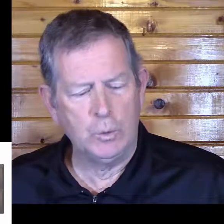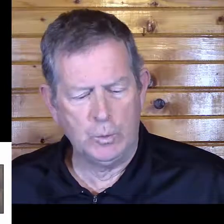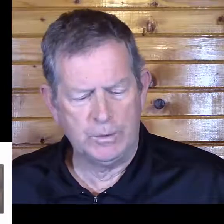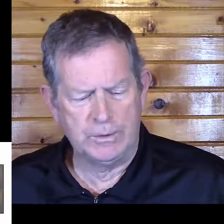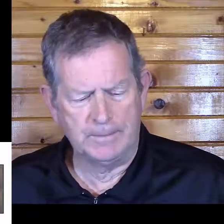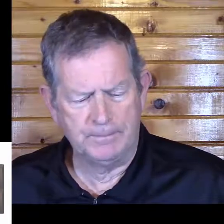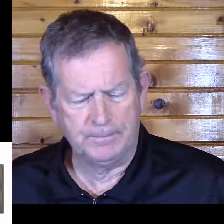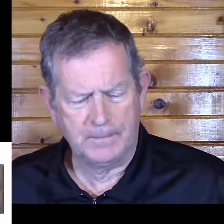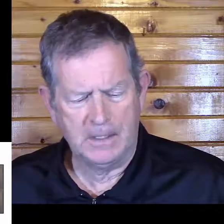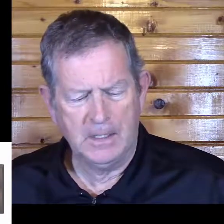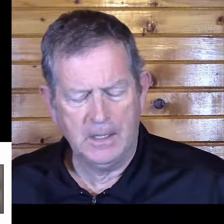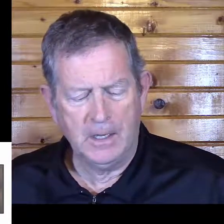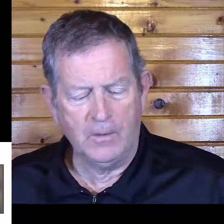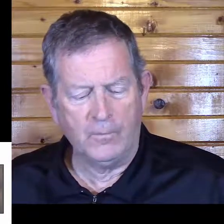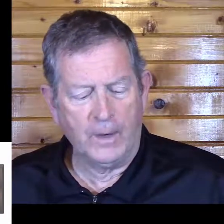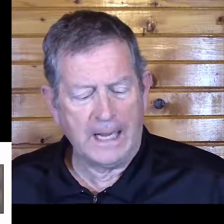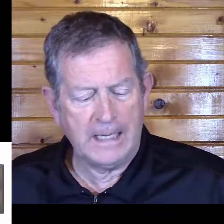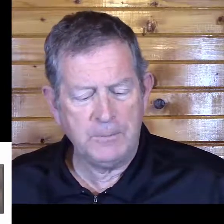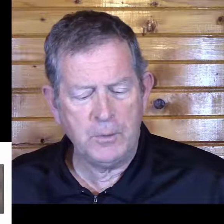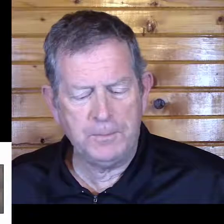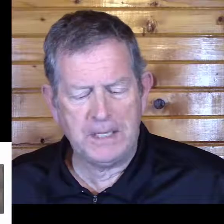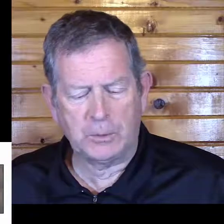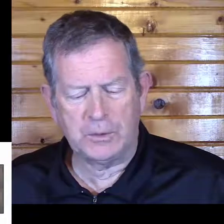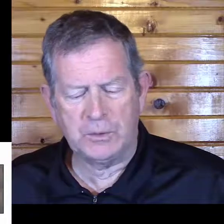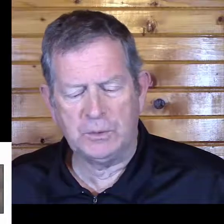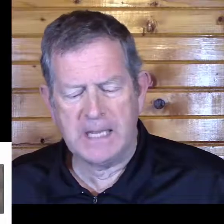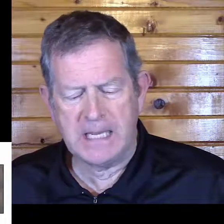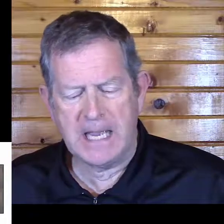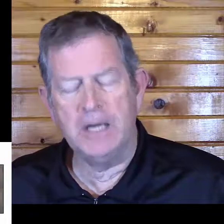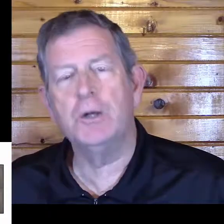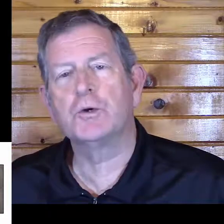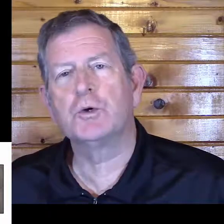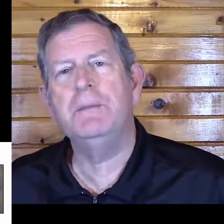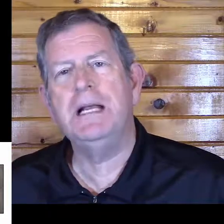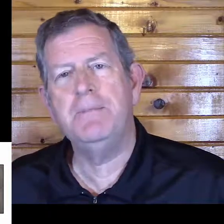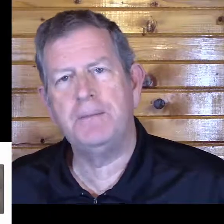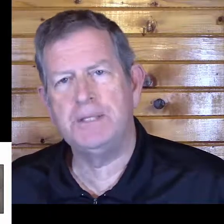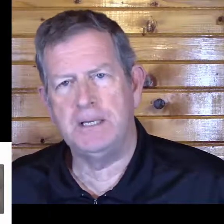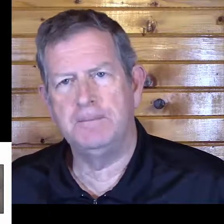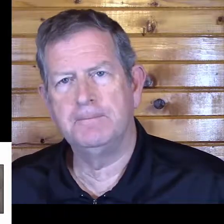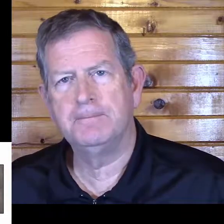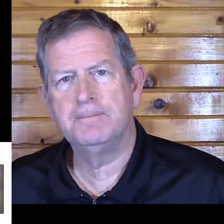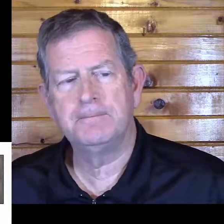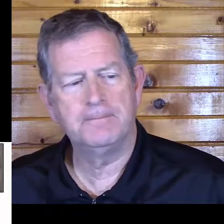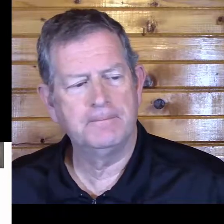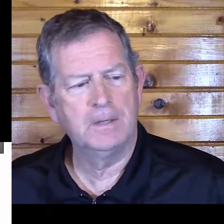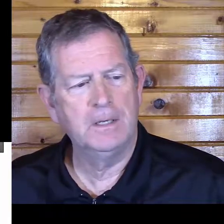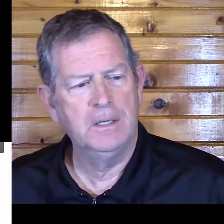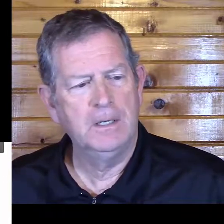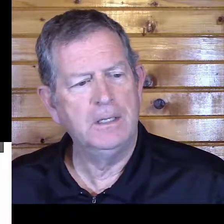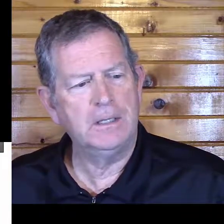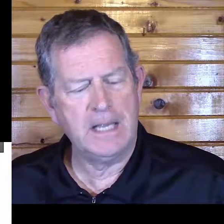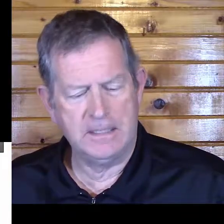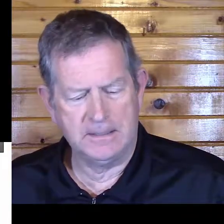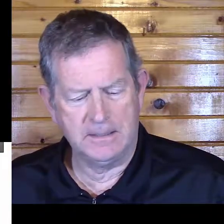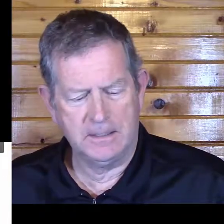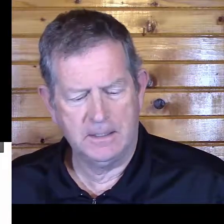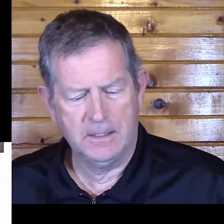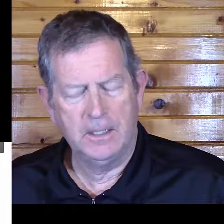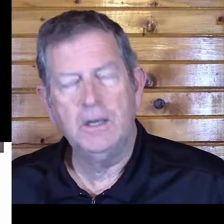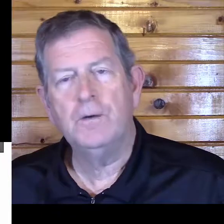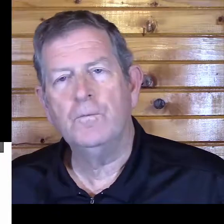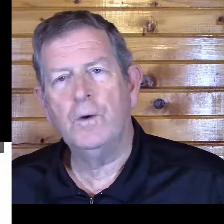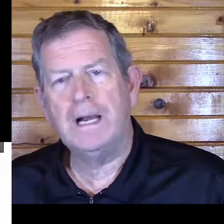12. Voilà les pupitres sur lesquels je mets les papiers. 13.